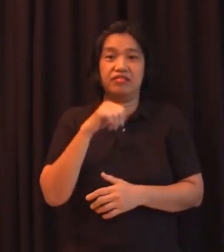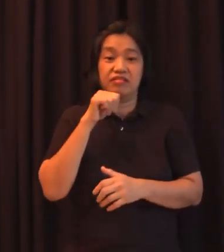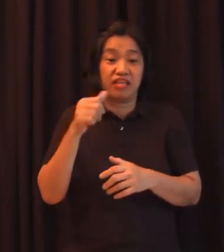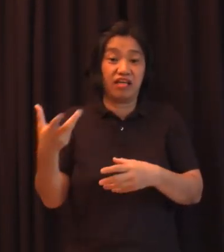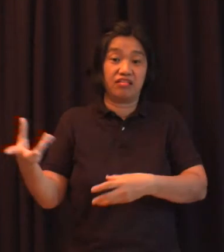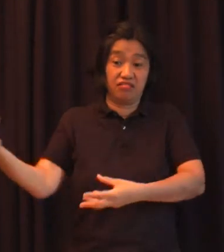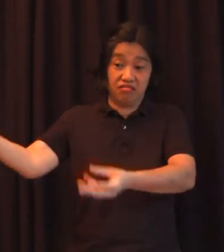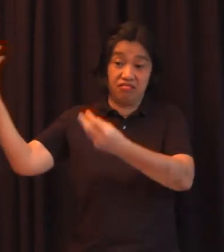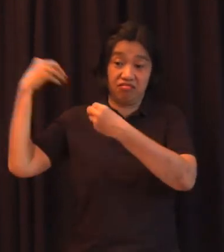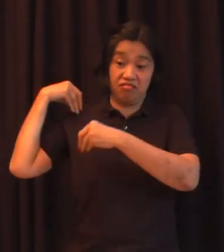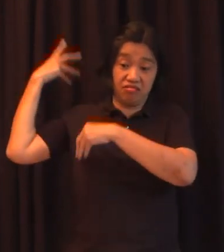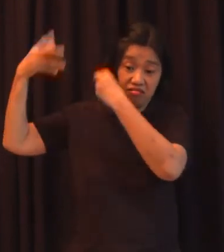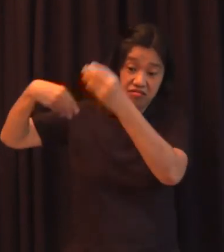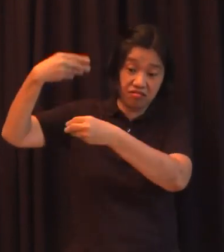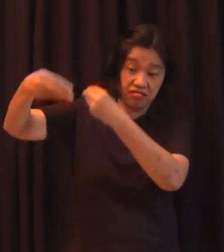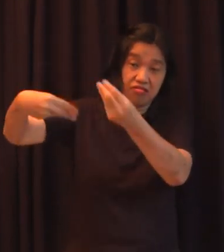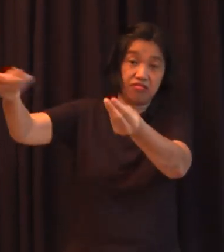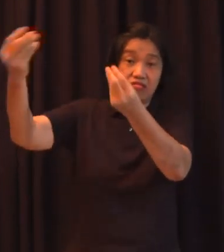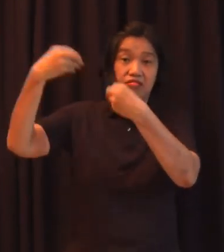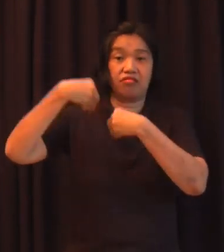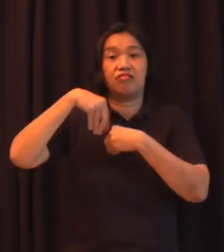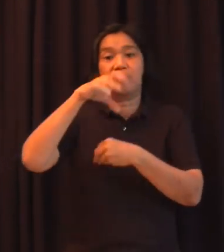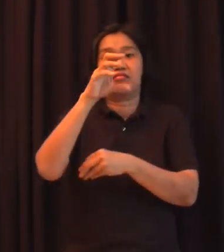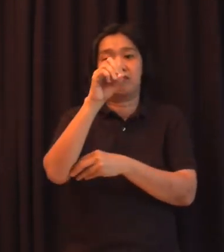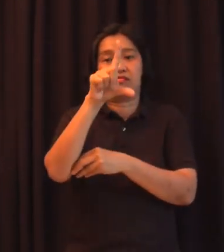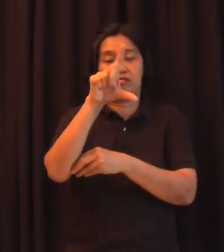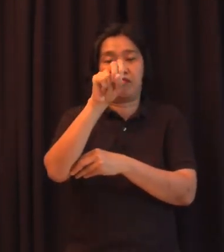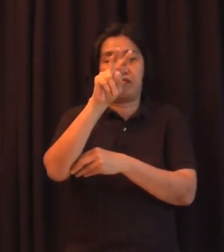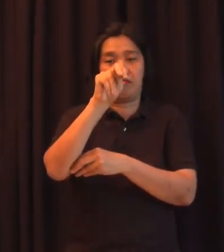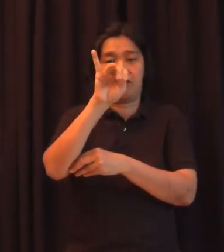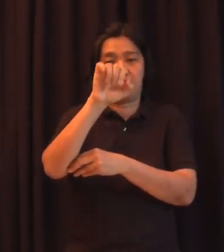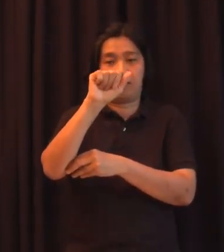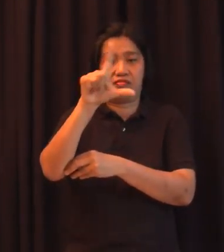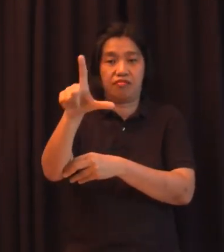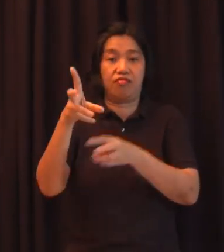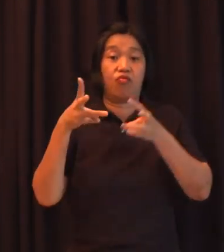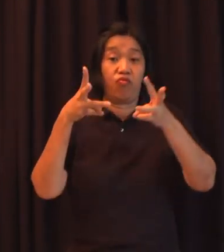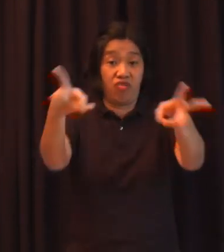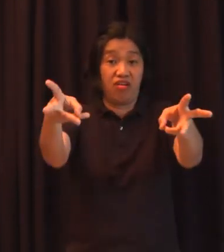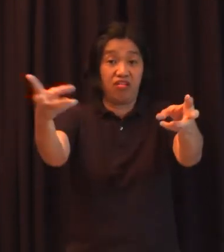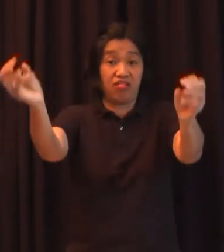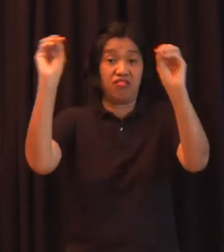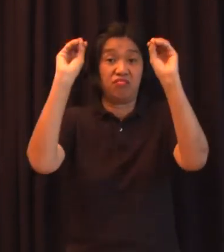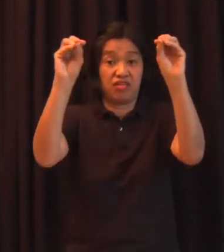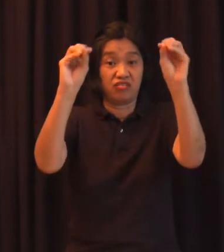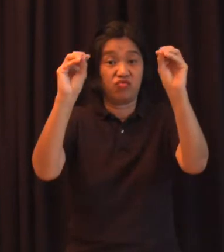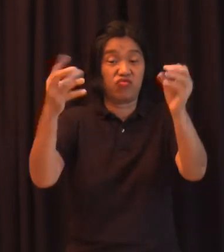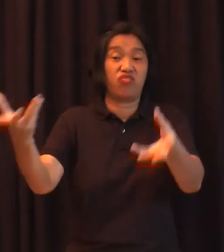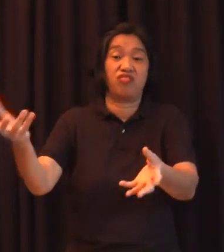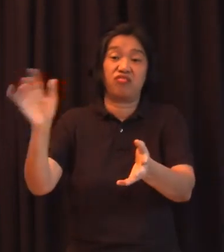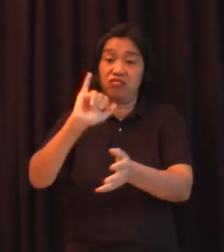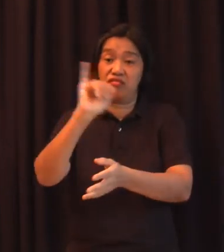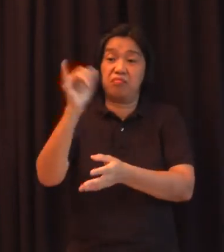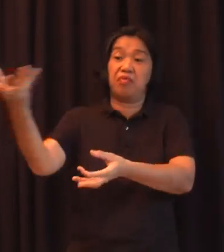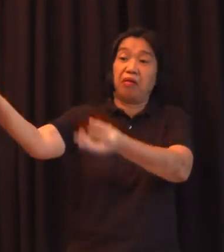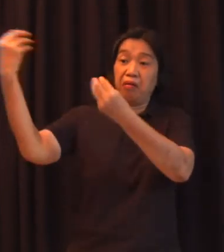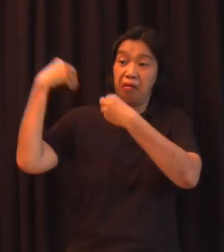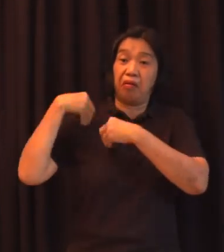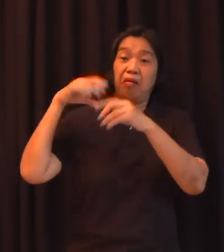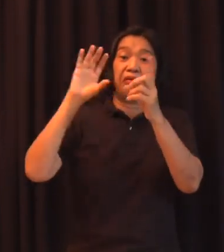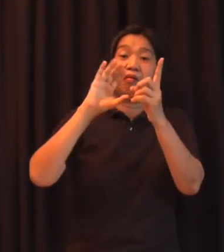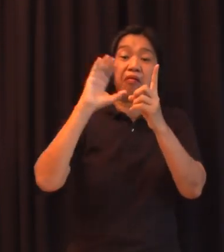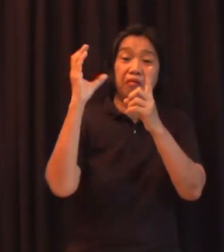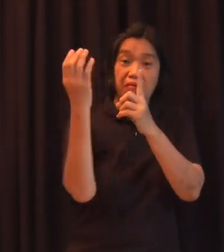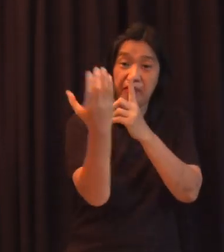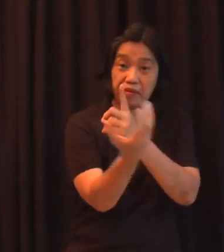kasangkapan ng pagtuturo yung wikang ingles nga ito rin ay nagpamana sa atin isang kultura ng pagiging